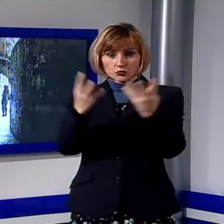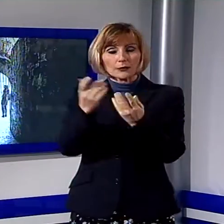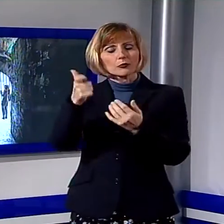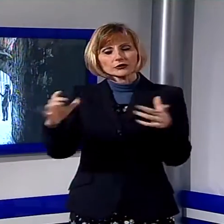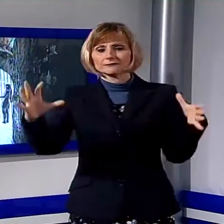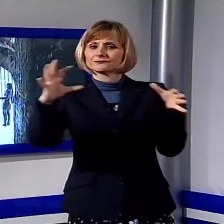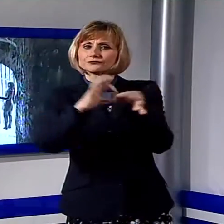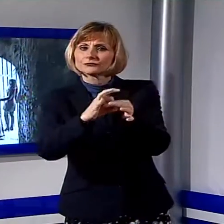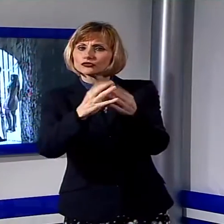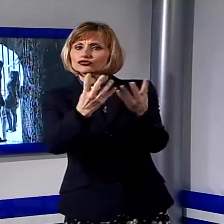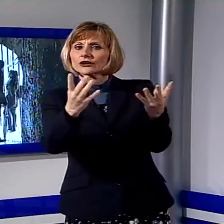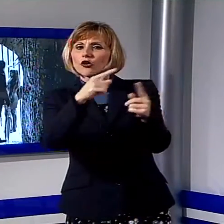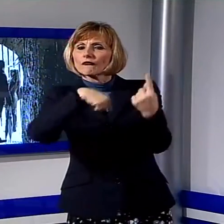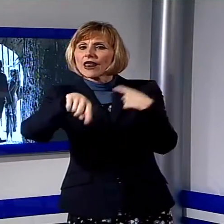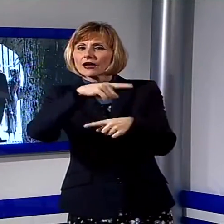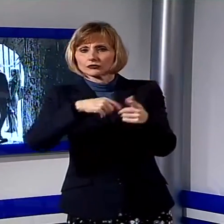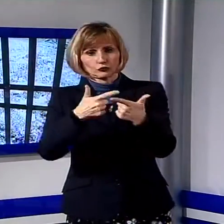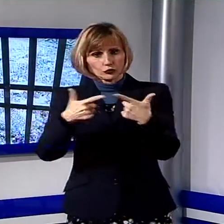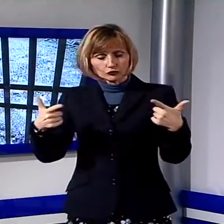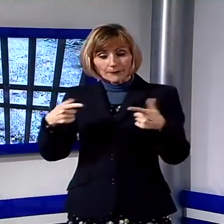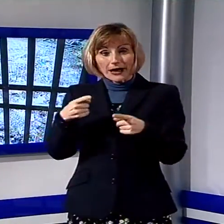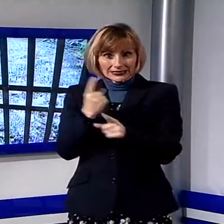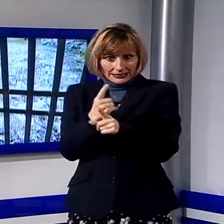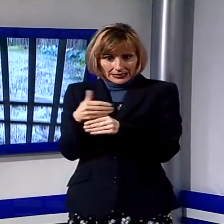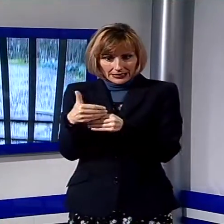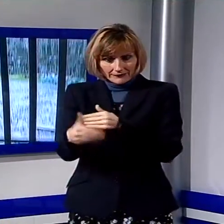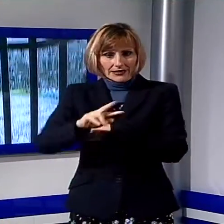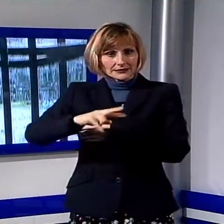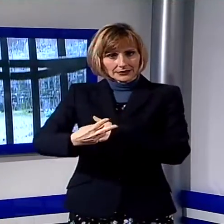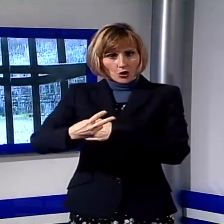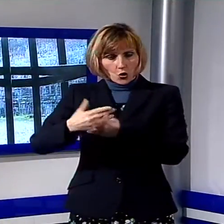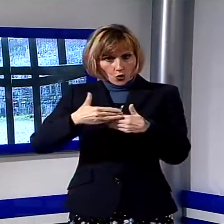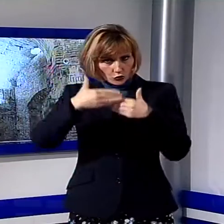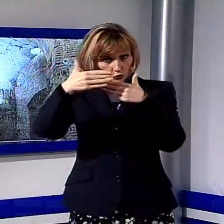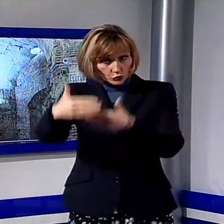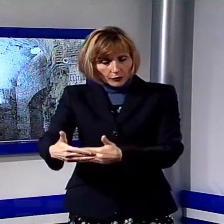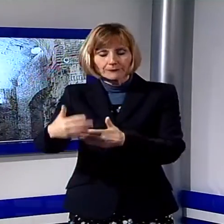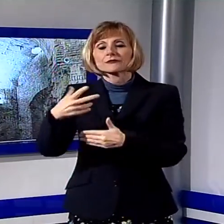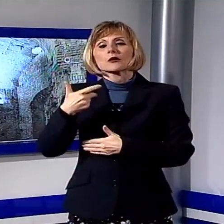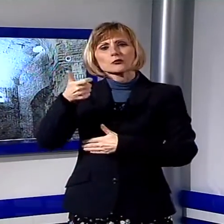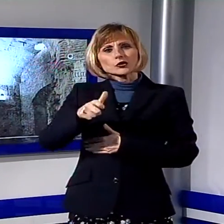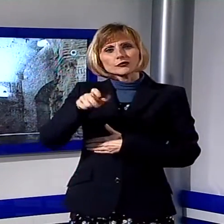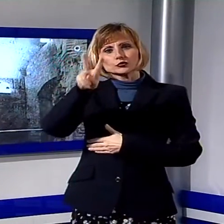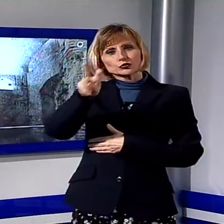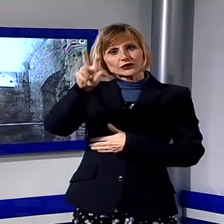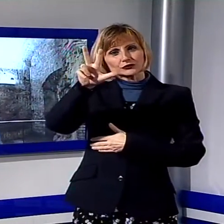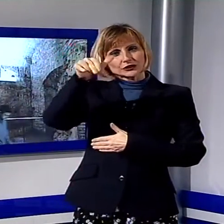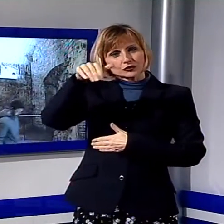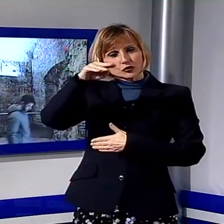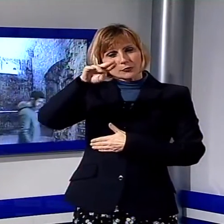spalti e la circonvallazione, opera che verrà realizzata in un secondo tempo, grazie a 235 mila euro risparmiati per la